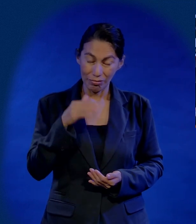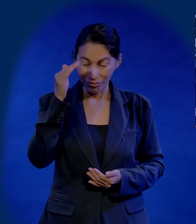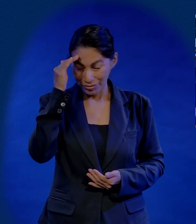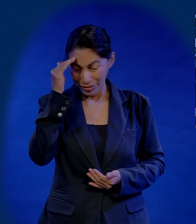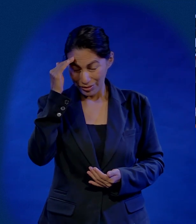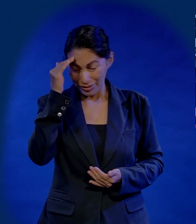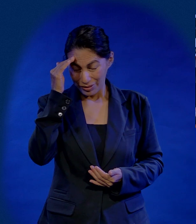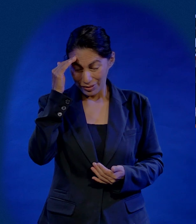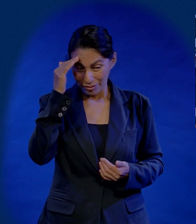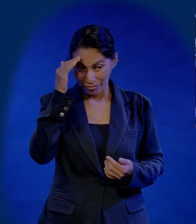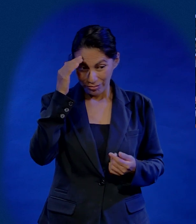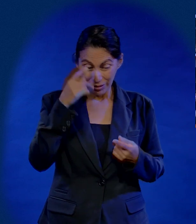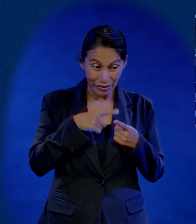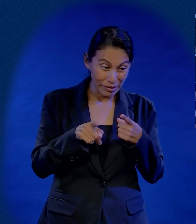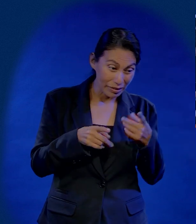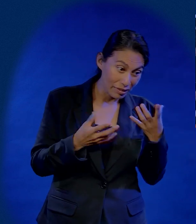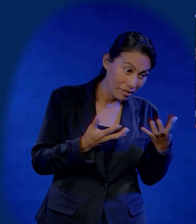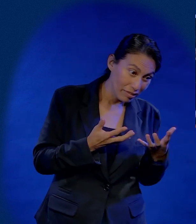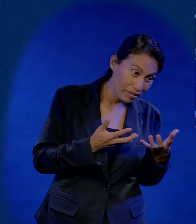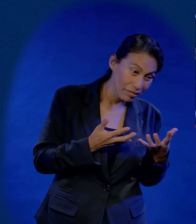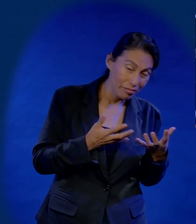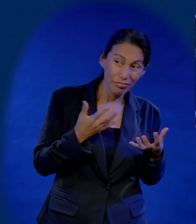Pero mientras tú vives dividido, no eres feliz.